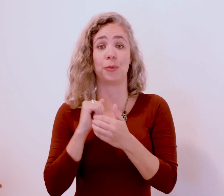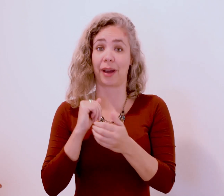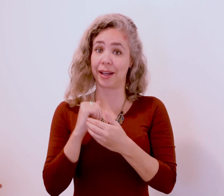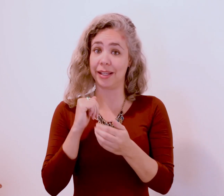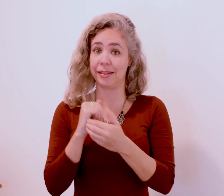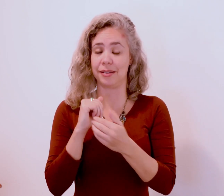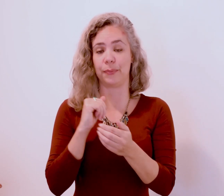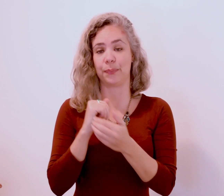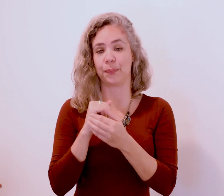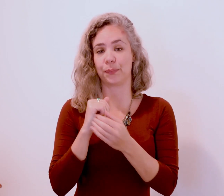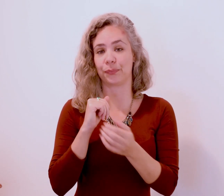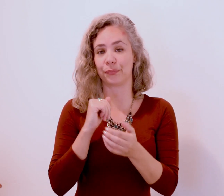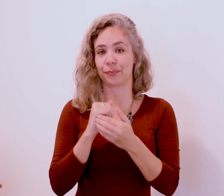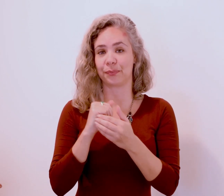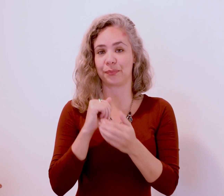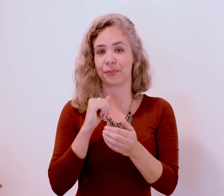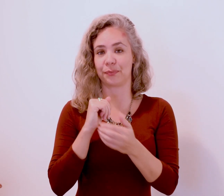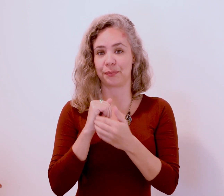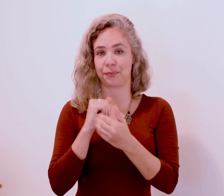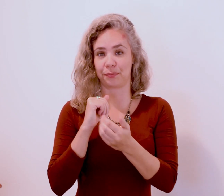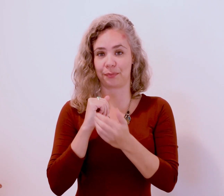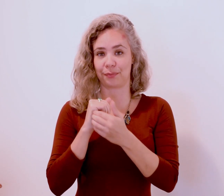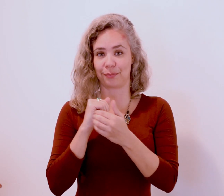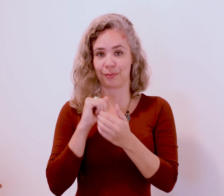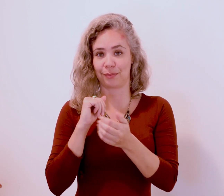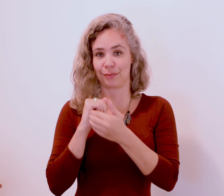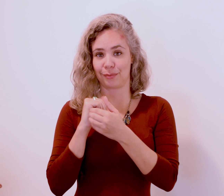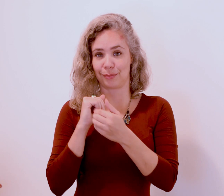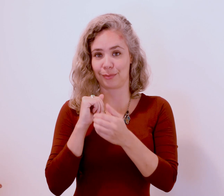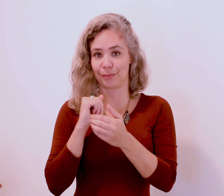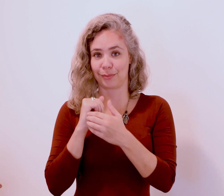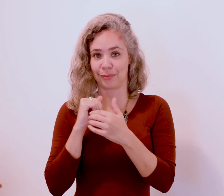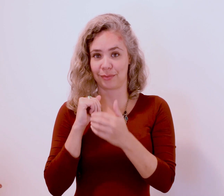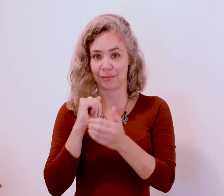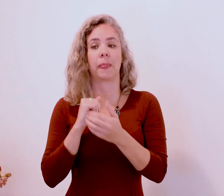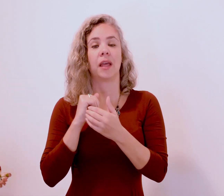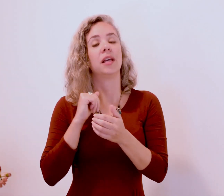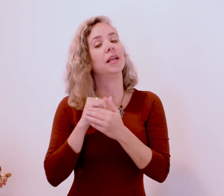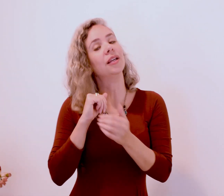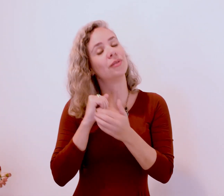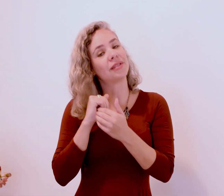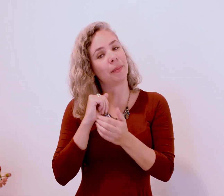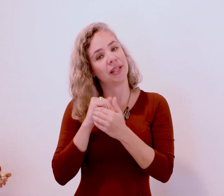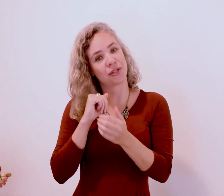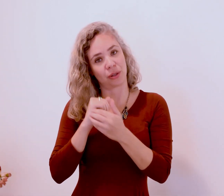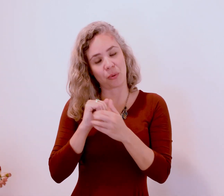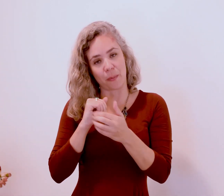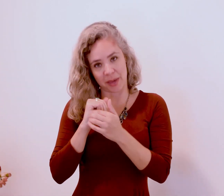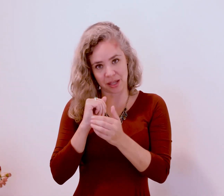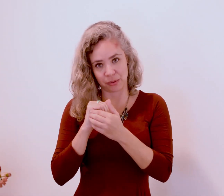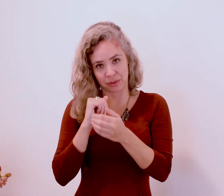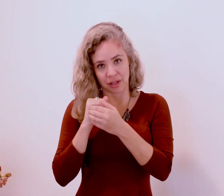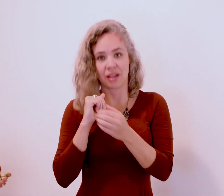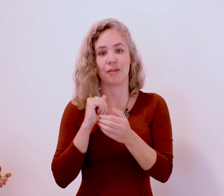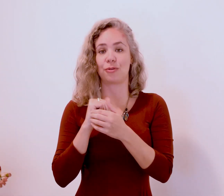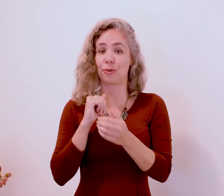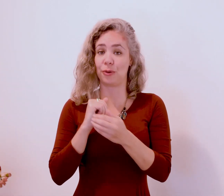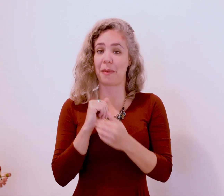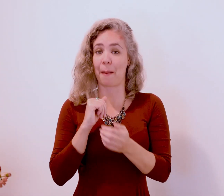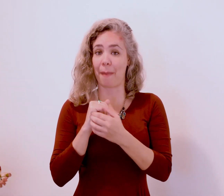escolho me amar